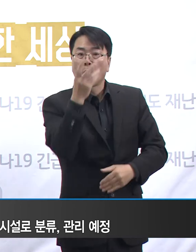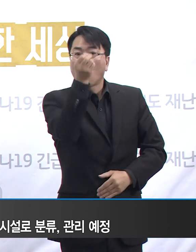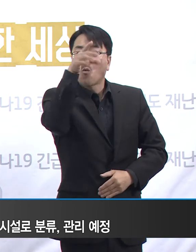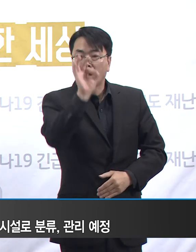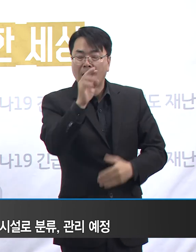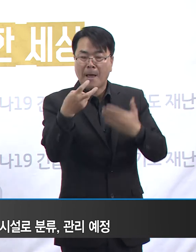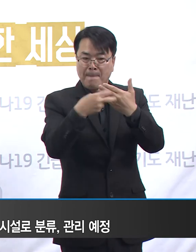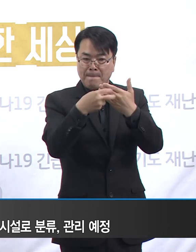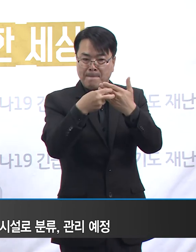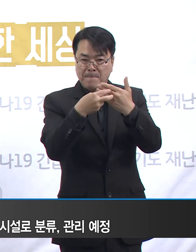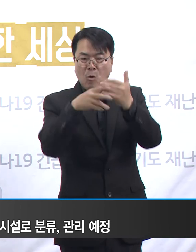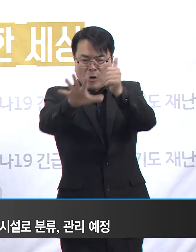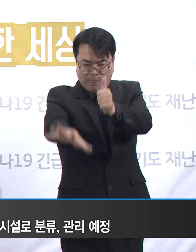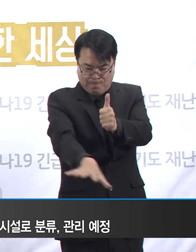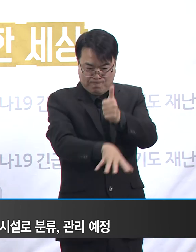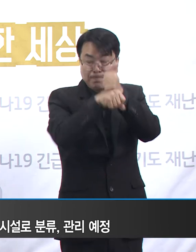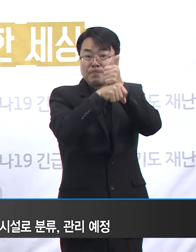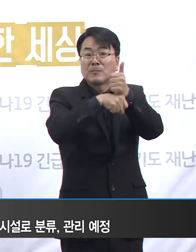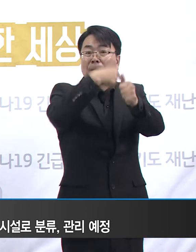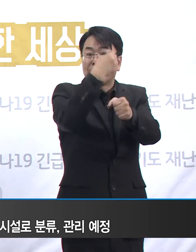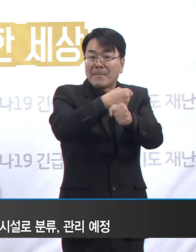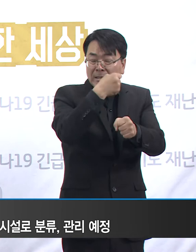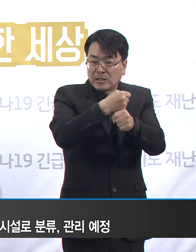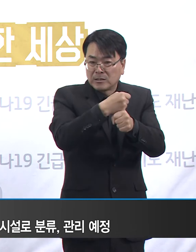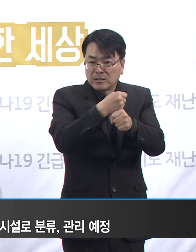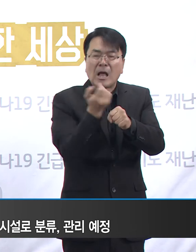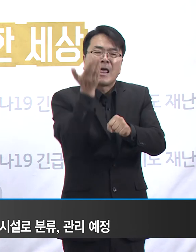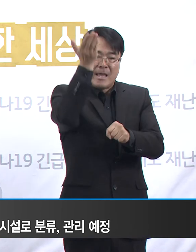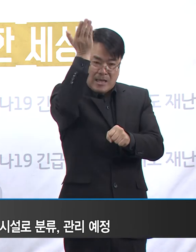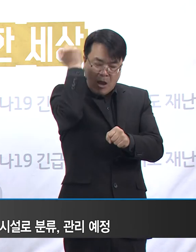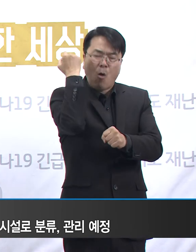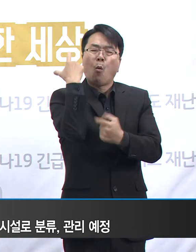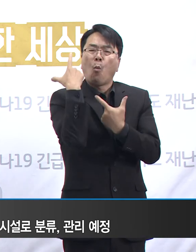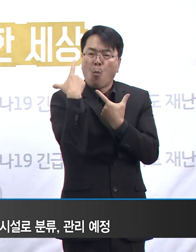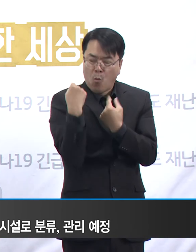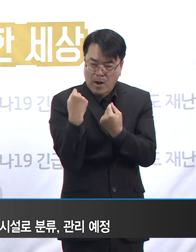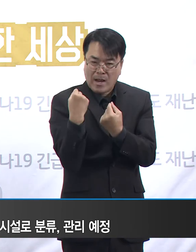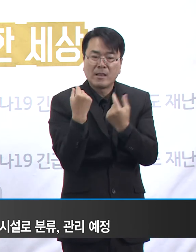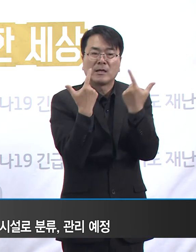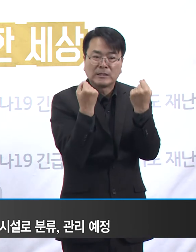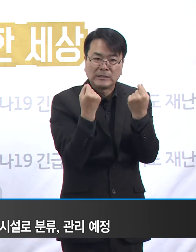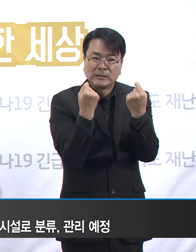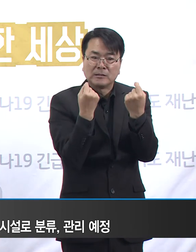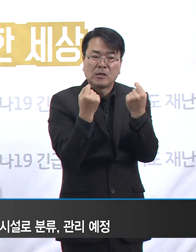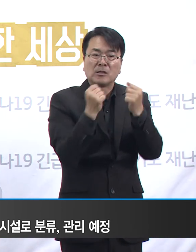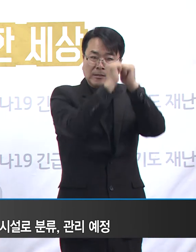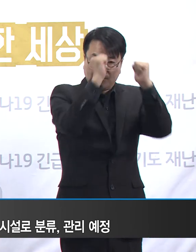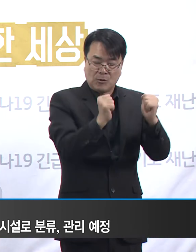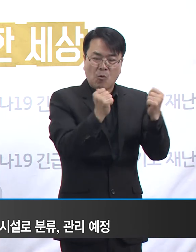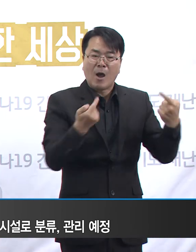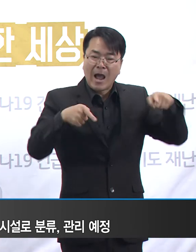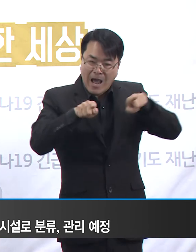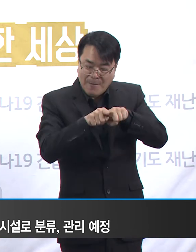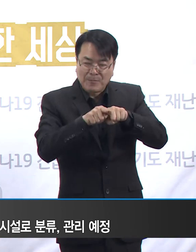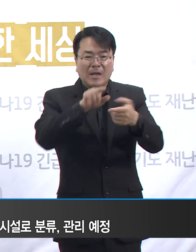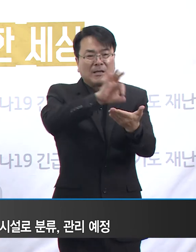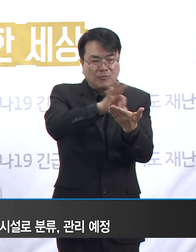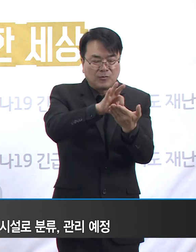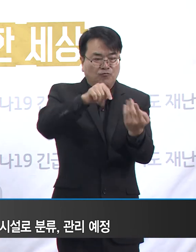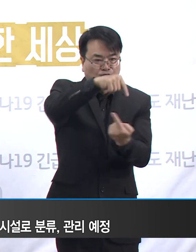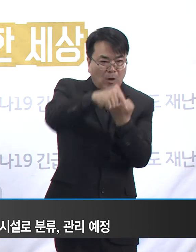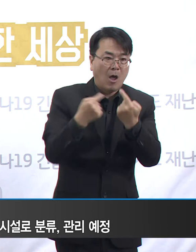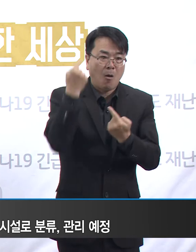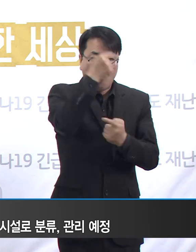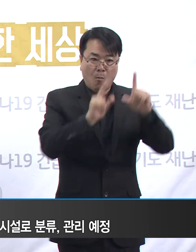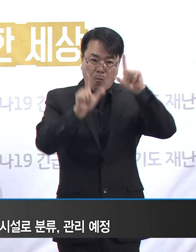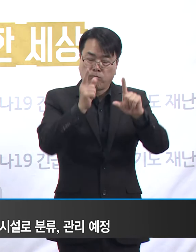시스템에 가입하게 하여 기존 대상 시설들과 같이 시스템을 이용한 유증상자 모니터링, 그리고